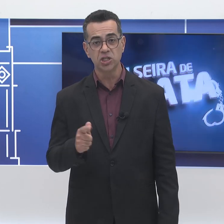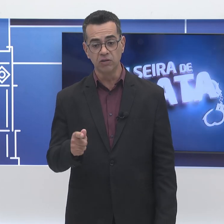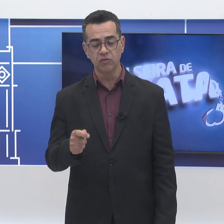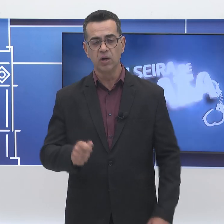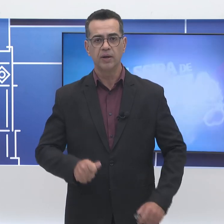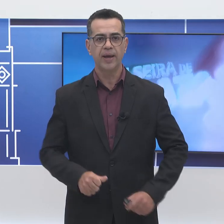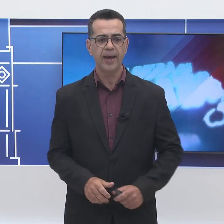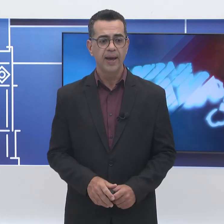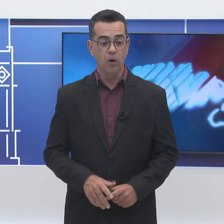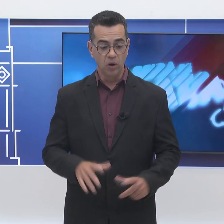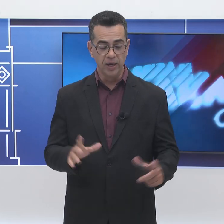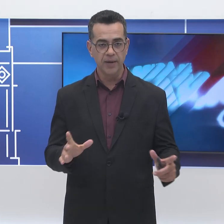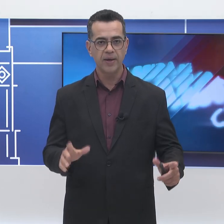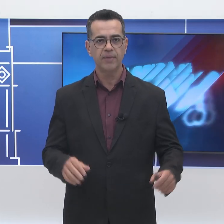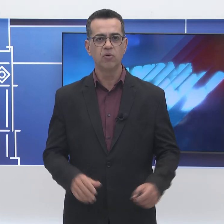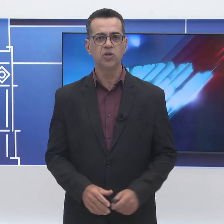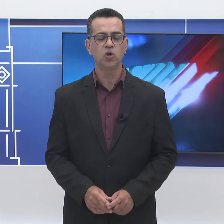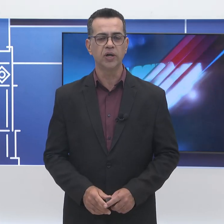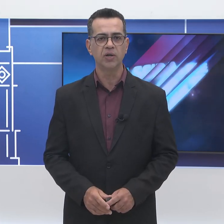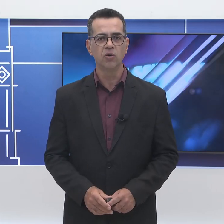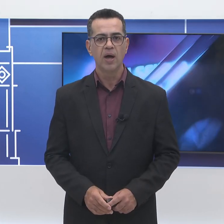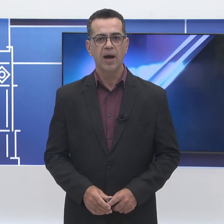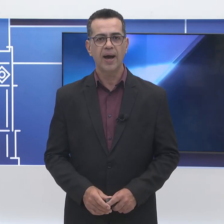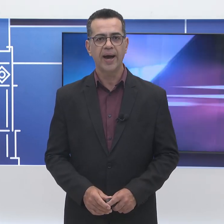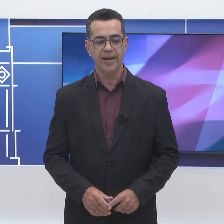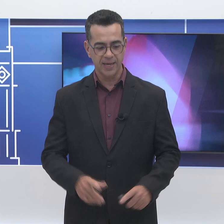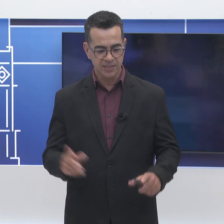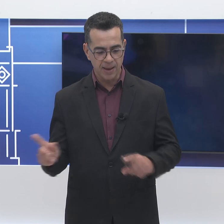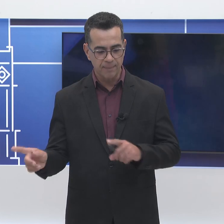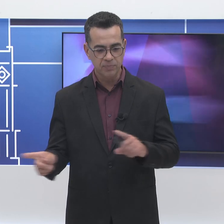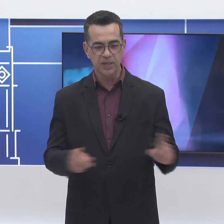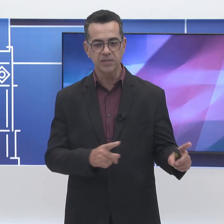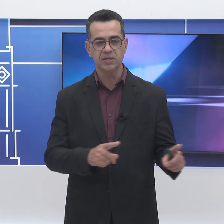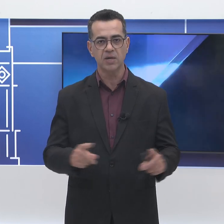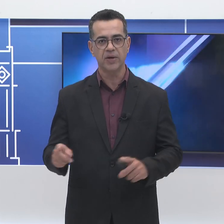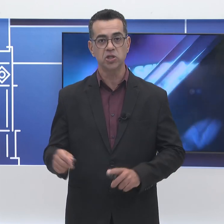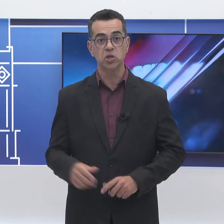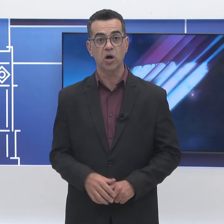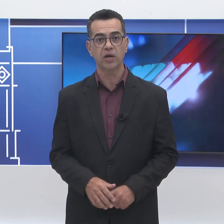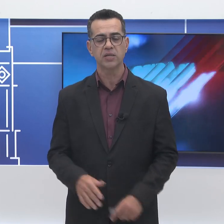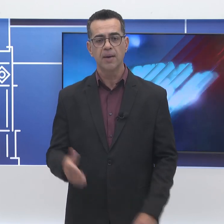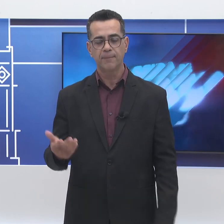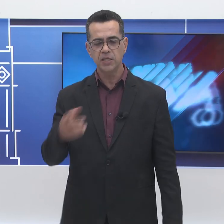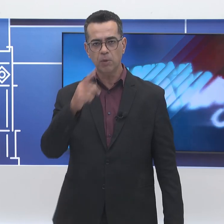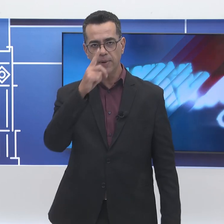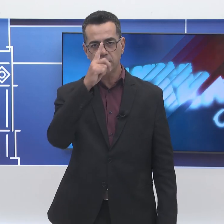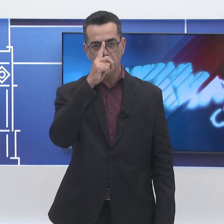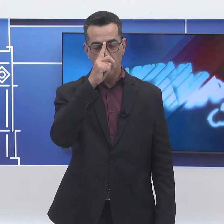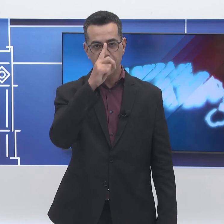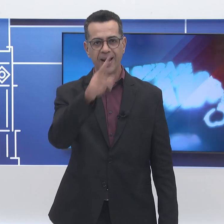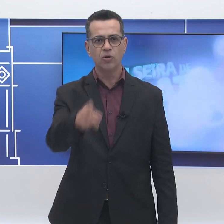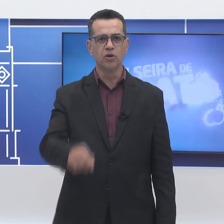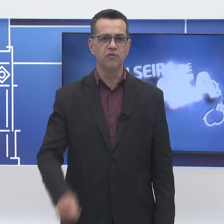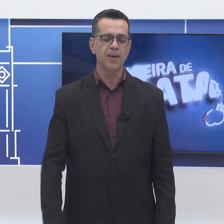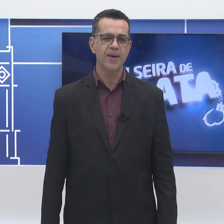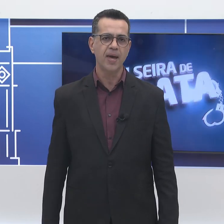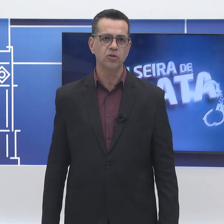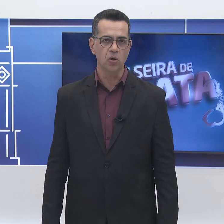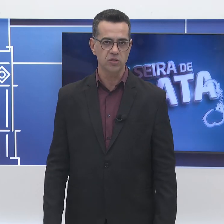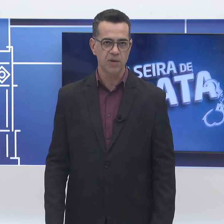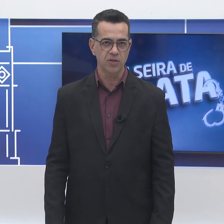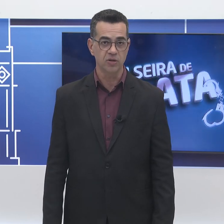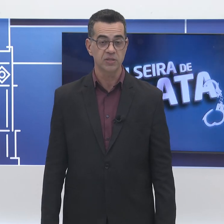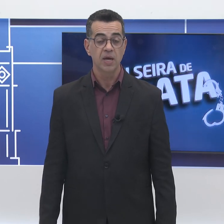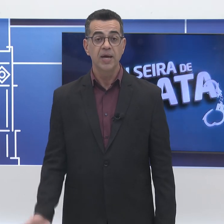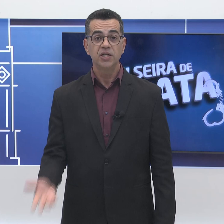ativos, olhando e monitorando essa transição de drogas, principalmente pela rodovia BR